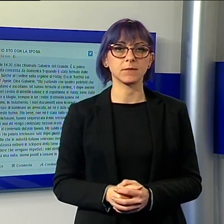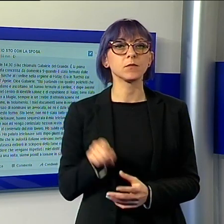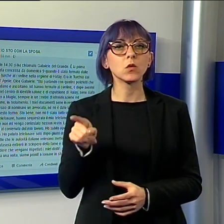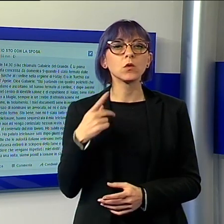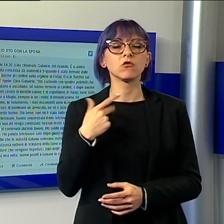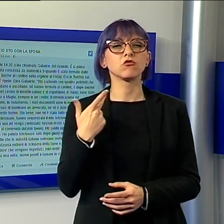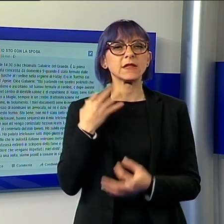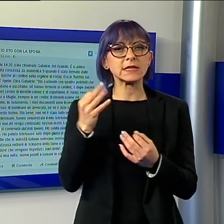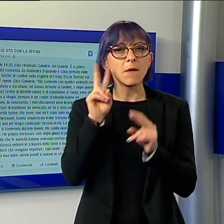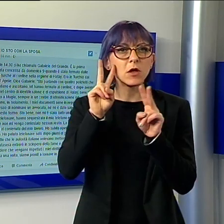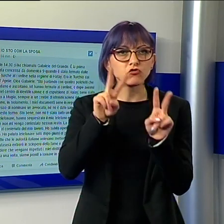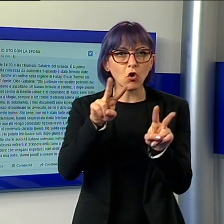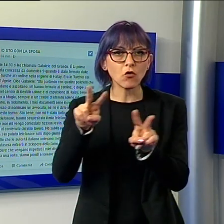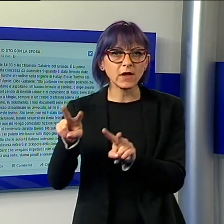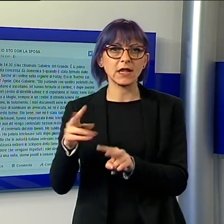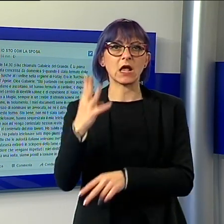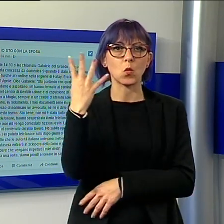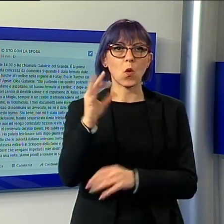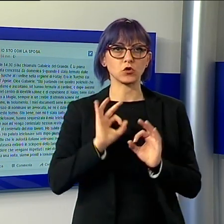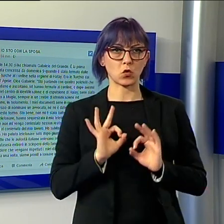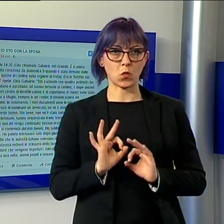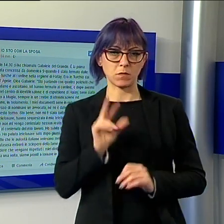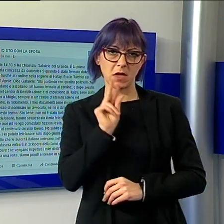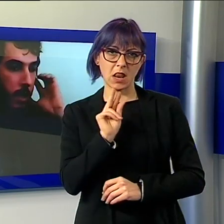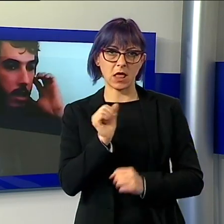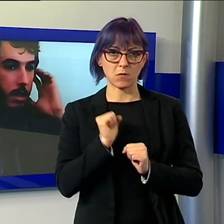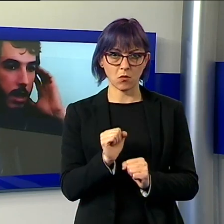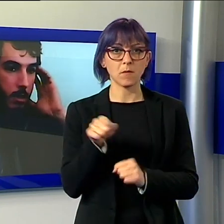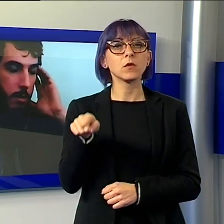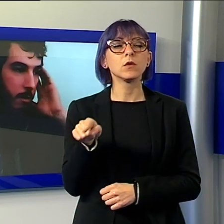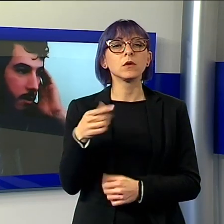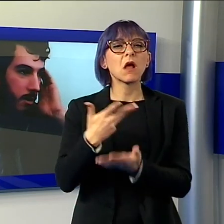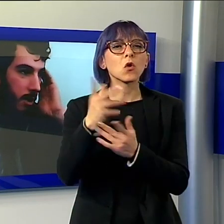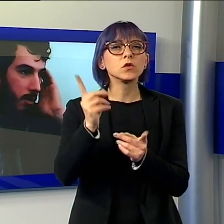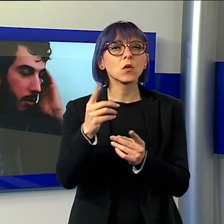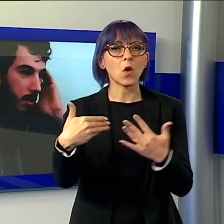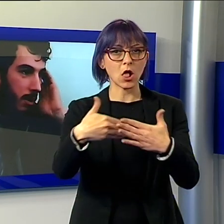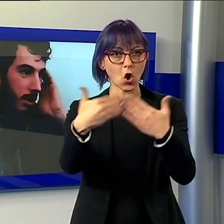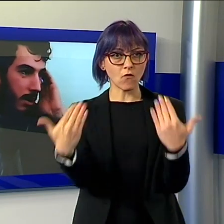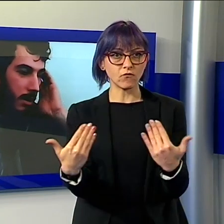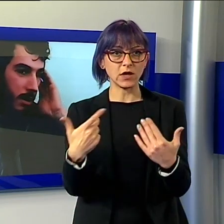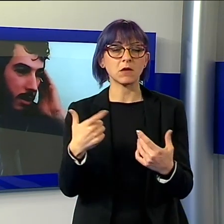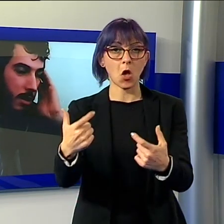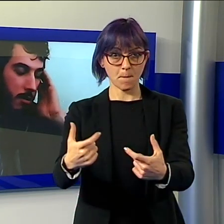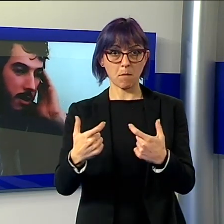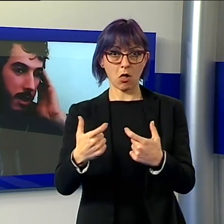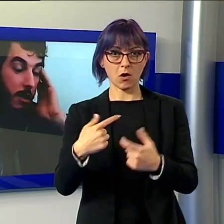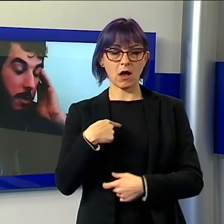sorveglianza di quattro poliziotti. Mi hanno fermato al confine, ha detto Del Grande, e adesso sono al centro di identificazione ed